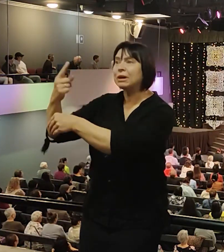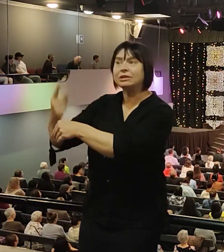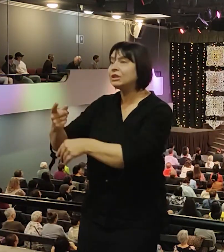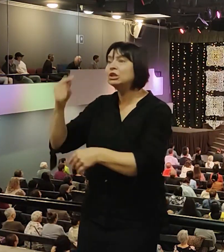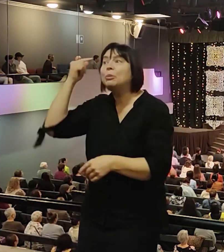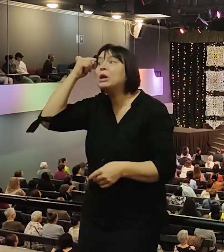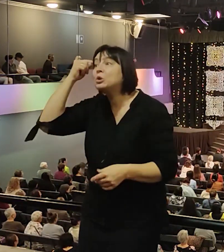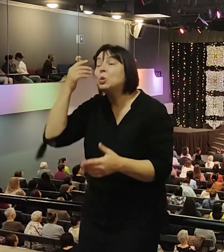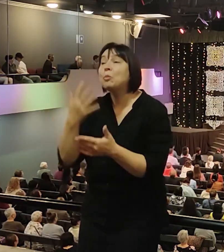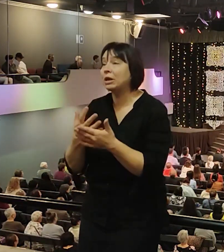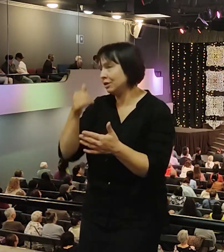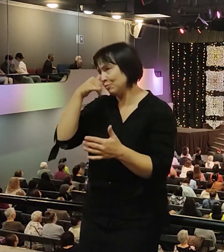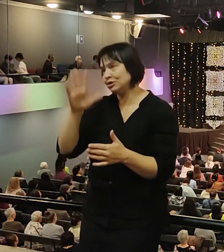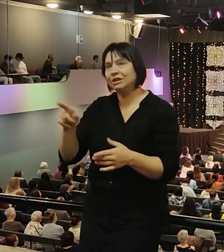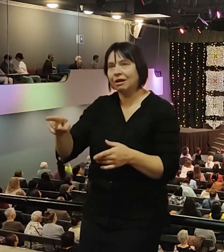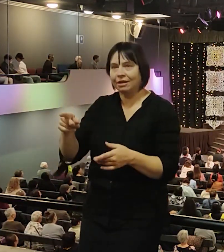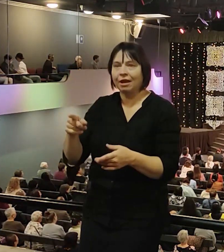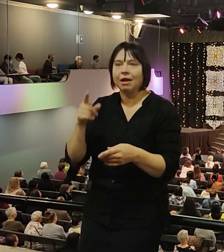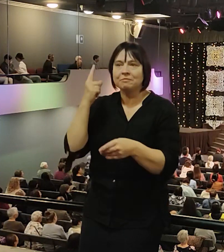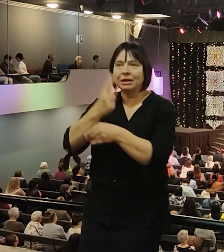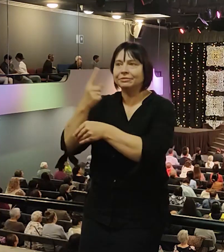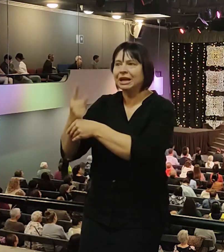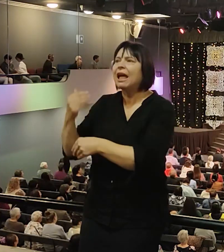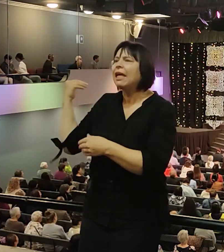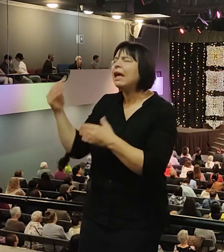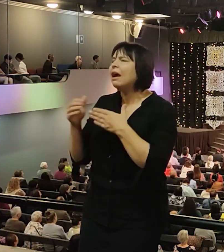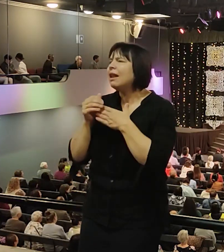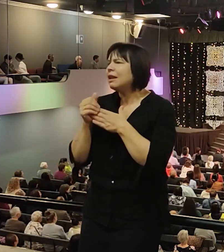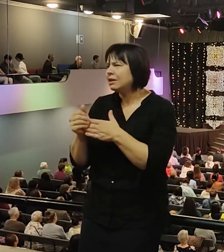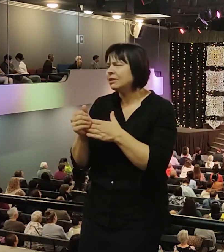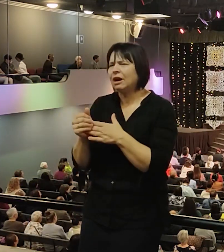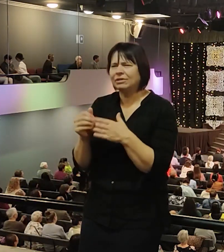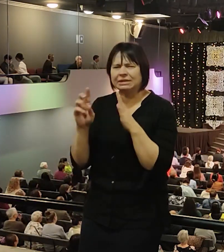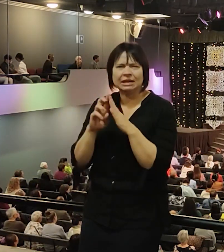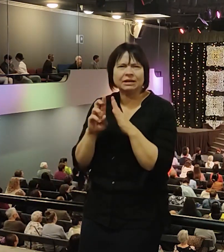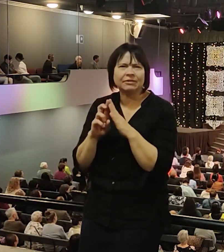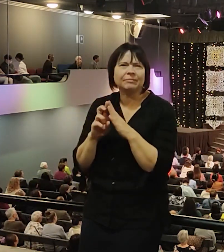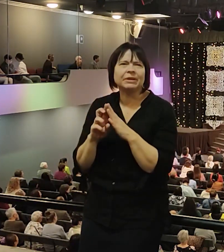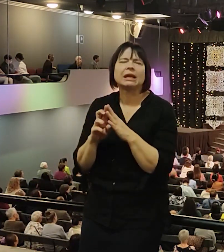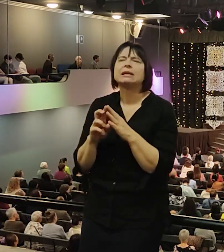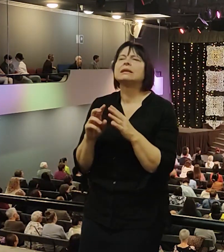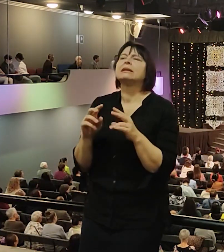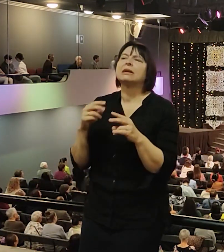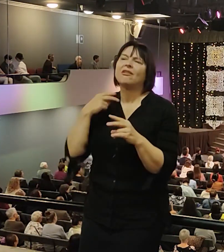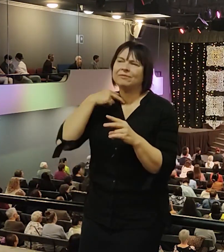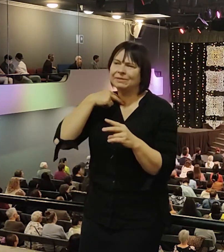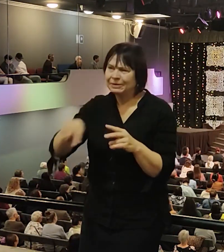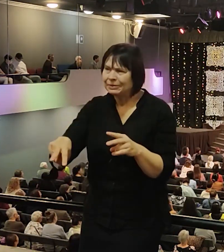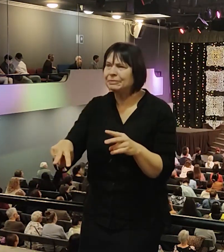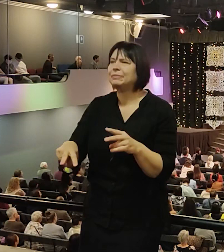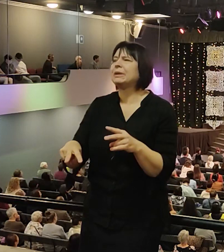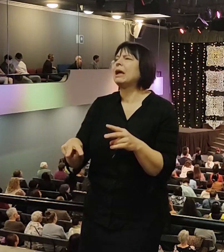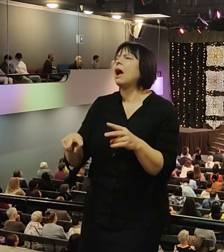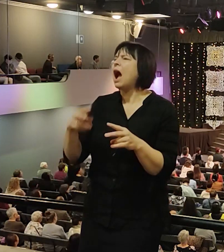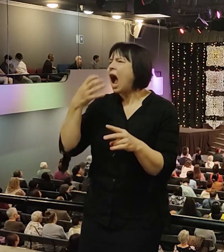можете, какие были гонения. Наших лидеров запирали. Им горячим